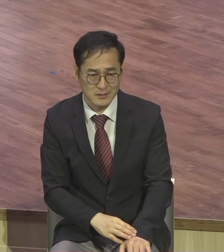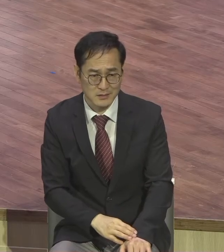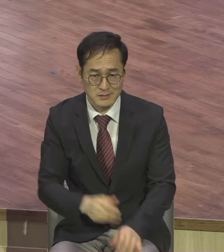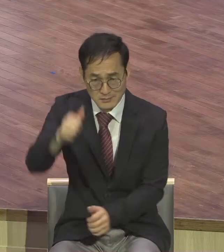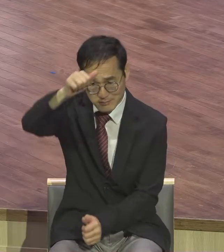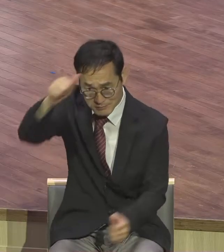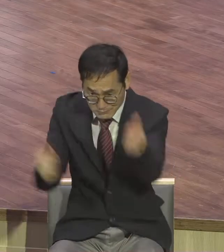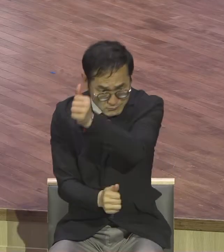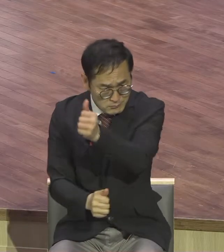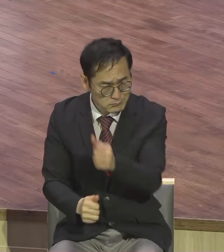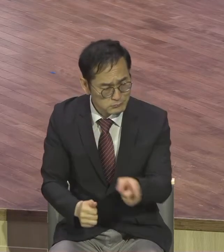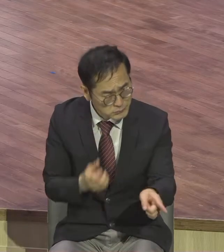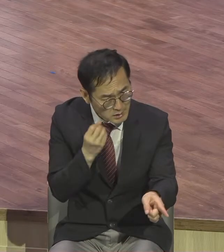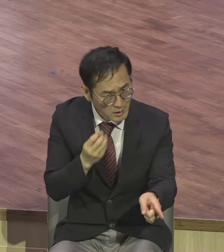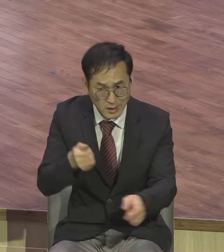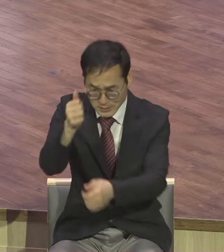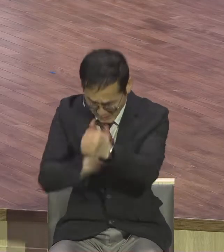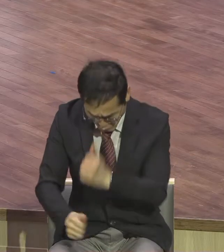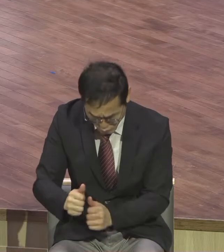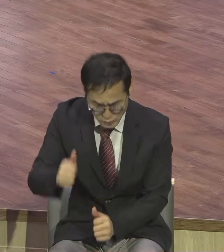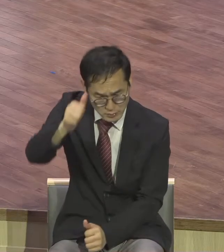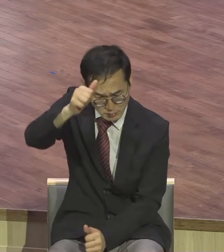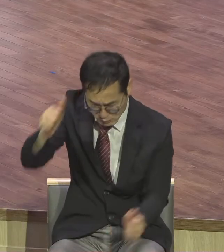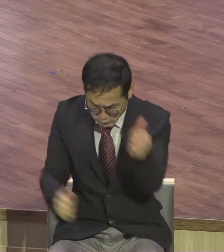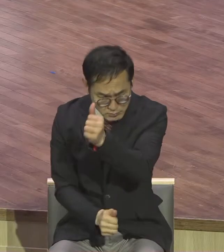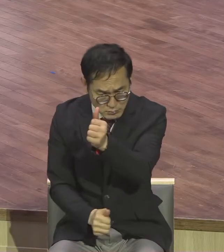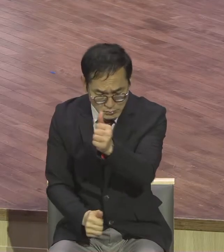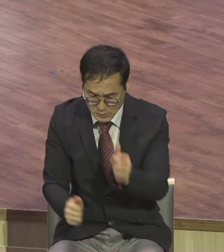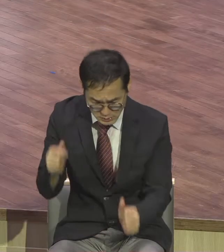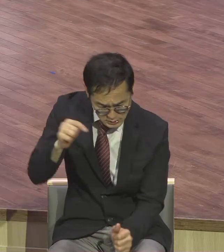아니냐 어떻게 따위시의 자손이냐 따위시 주라고 했는데 그리스도를